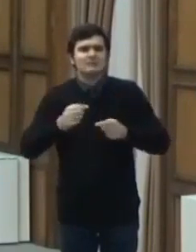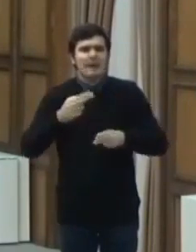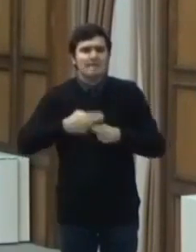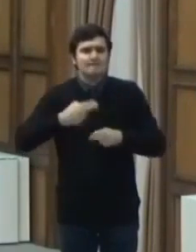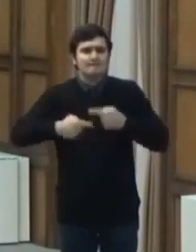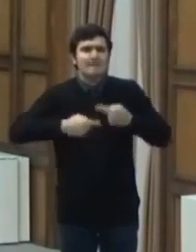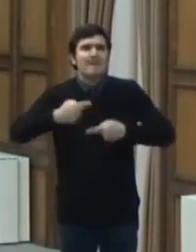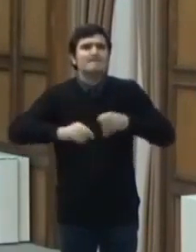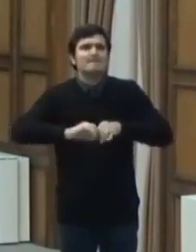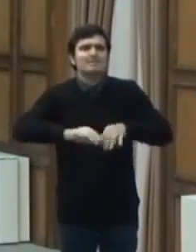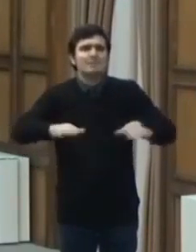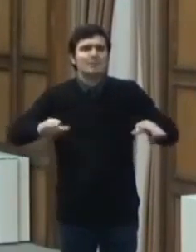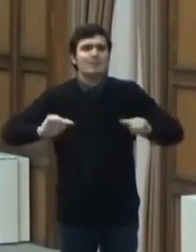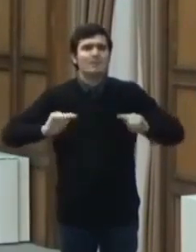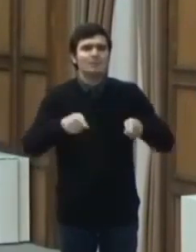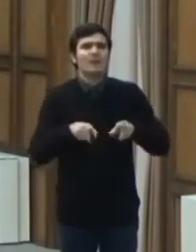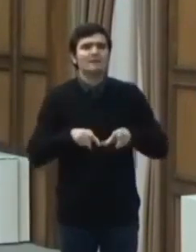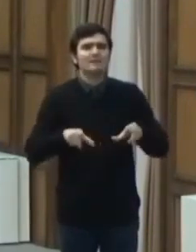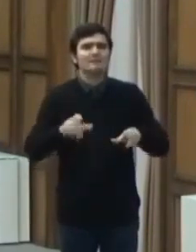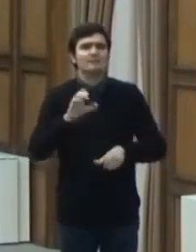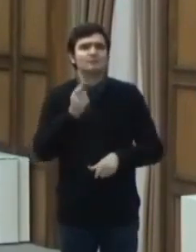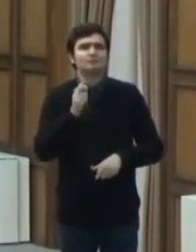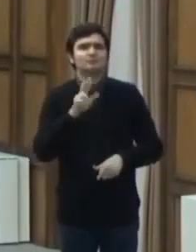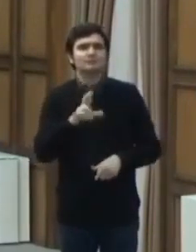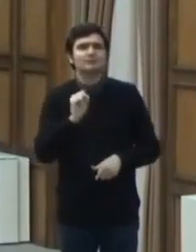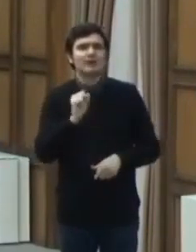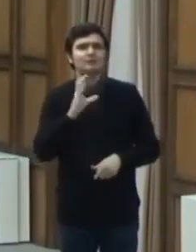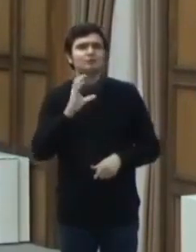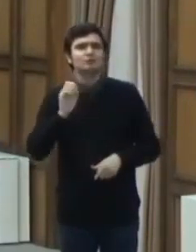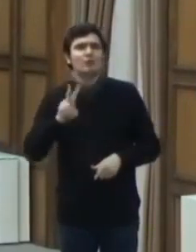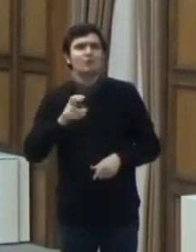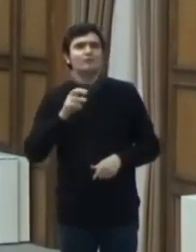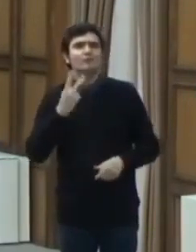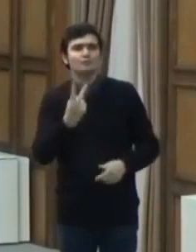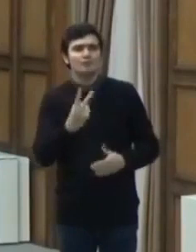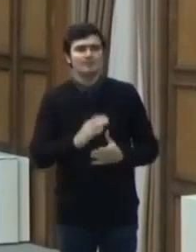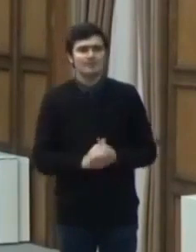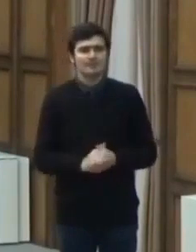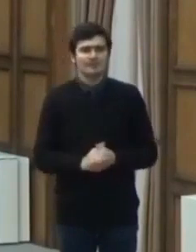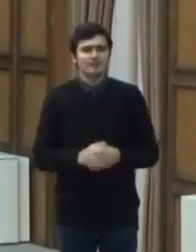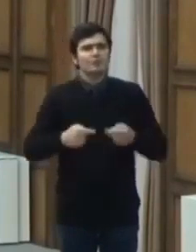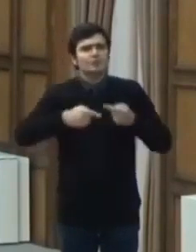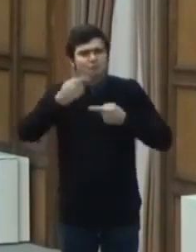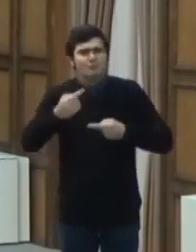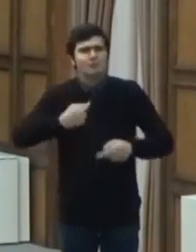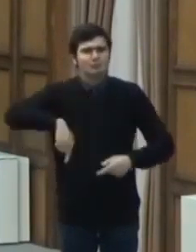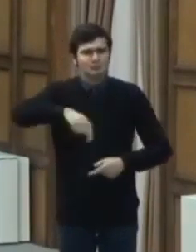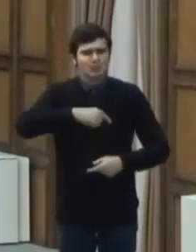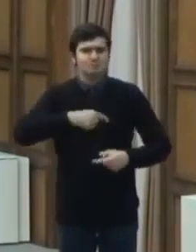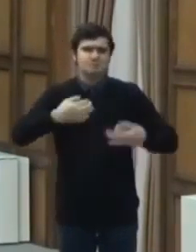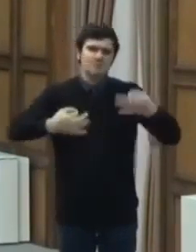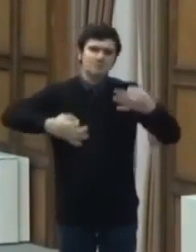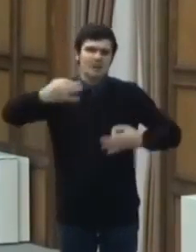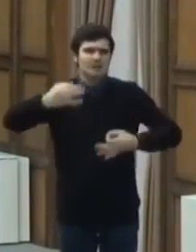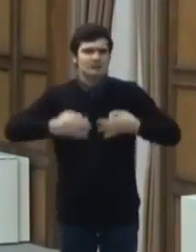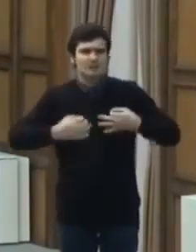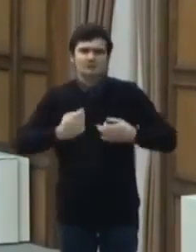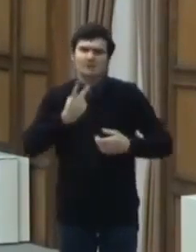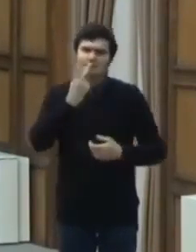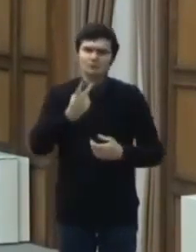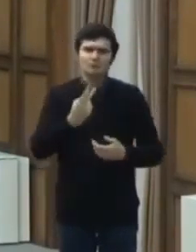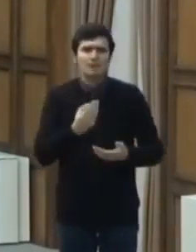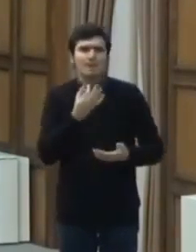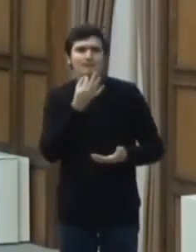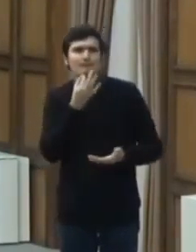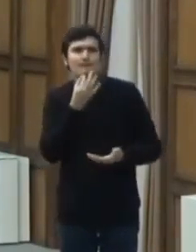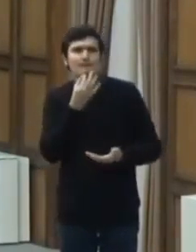de virusul SARS-CoV-2. Având în vedere analiza și propunerile formulate de către grupul